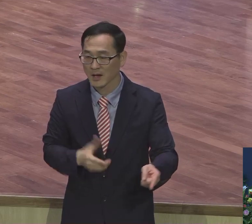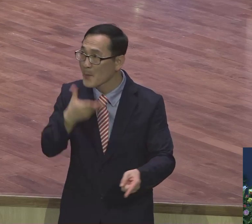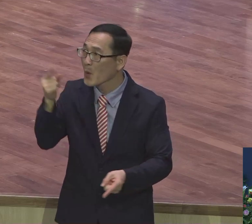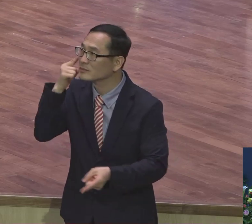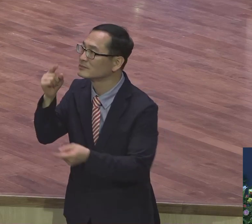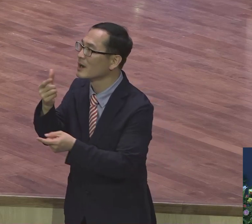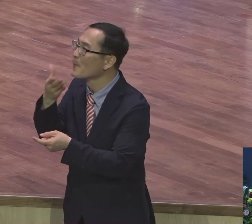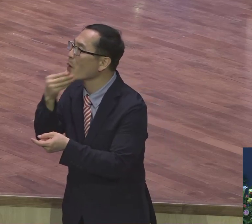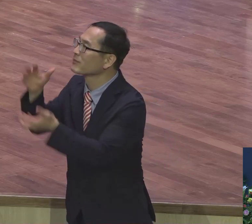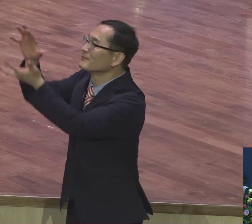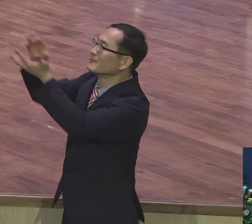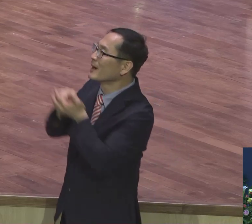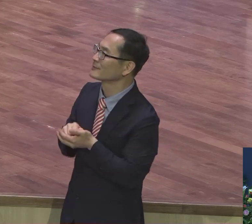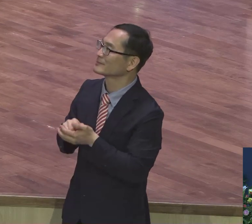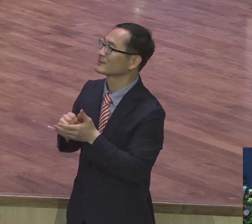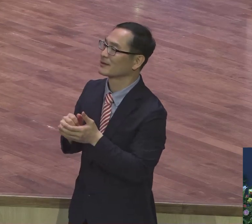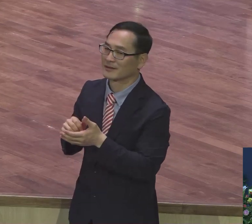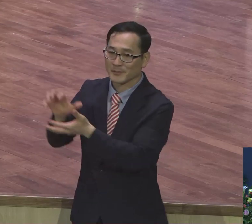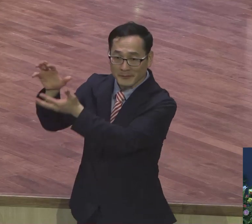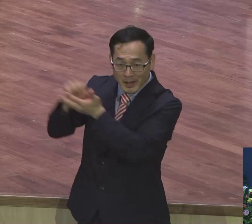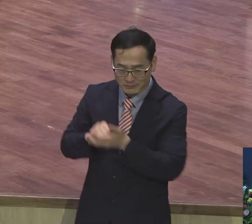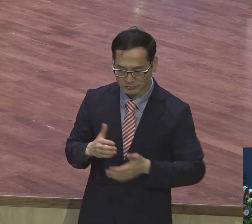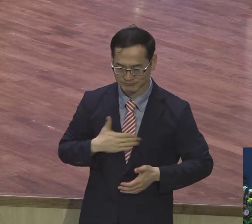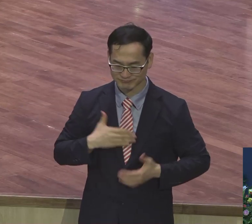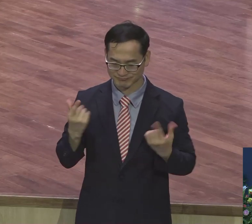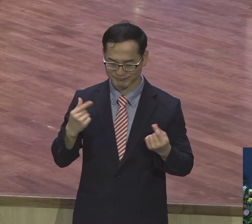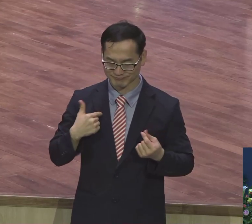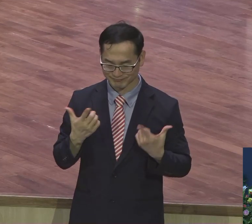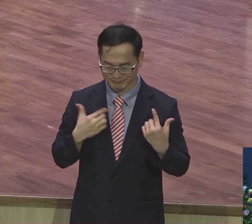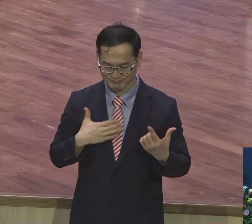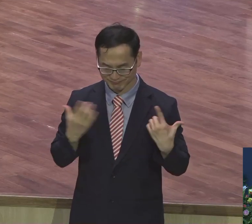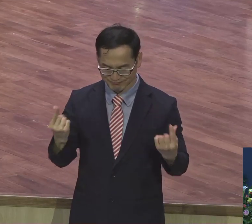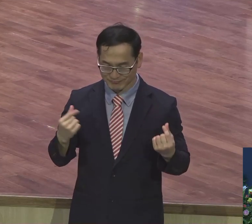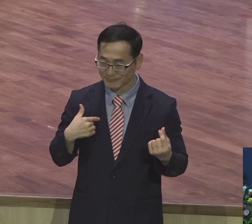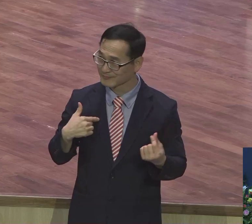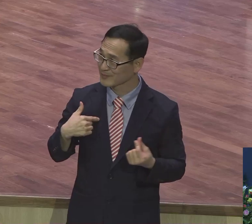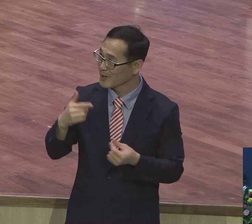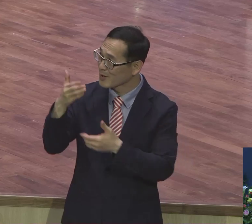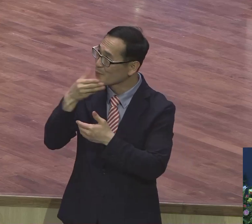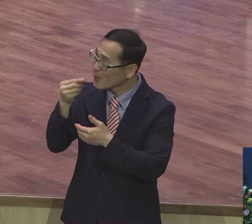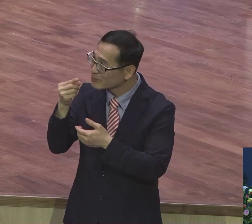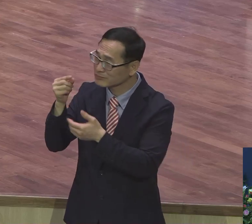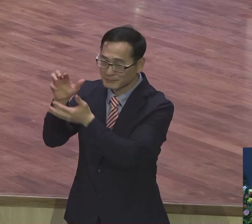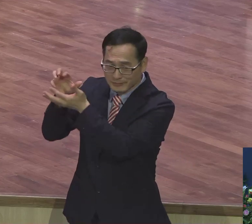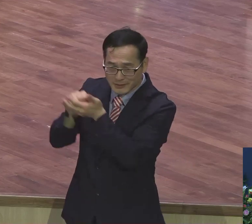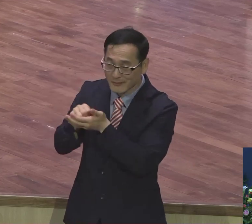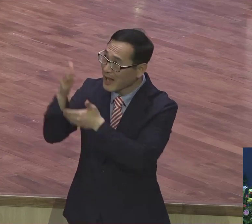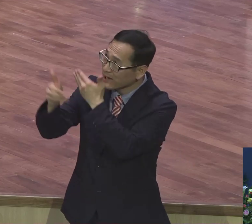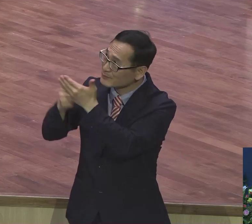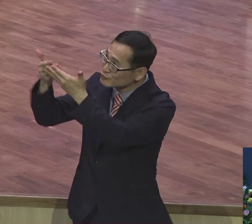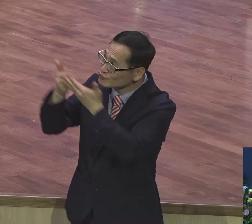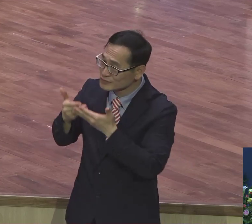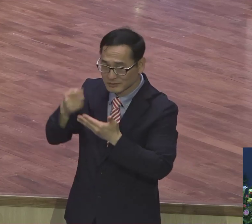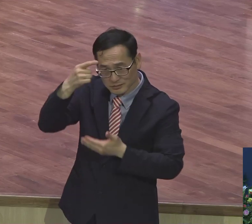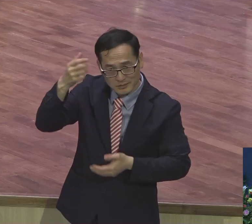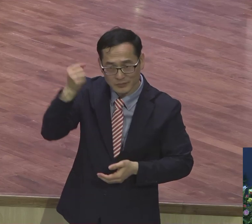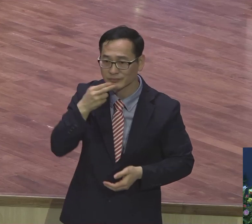성경 여러분 불신 현장을 좀 볼 수 있길 바랍니다. 출소할 일꾼이 없어.